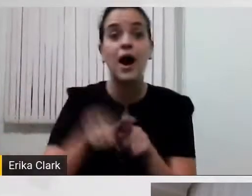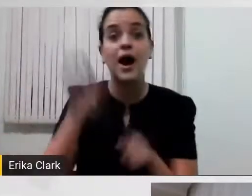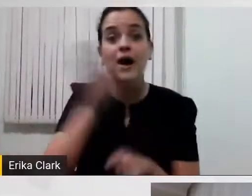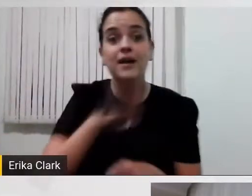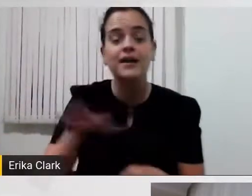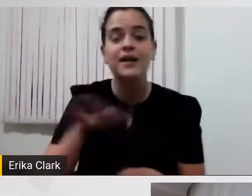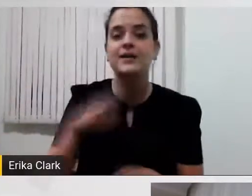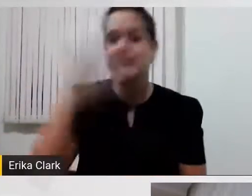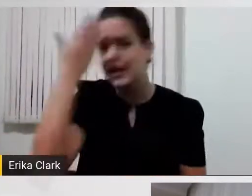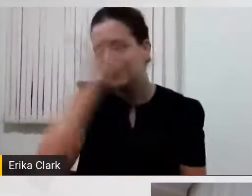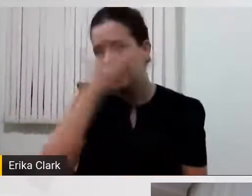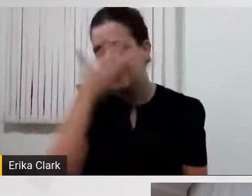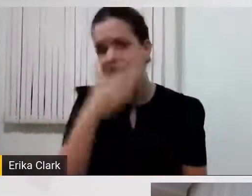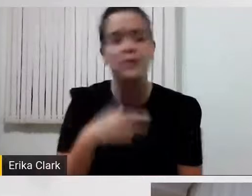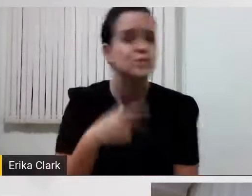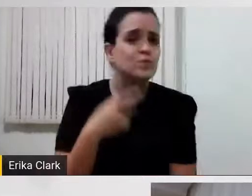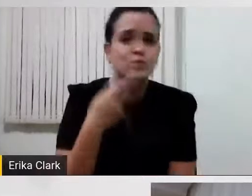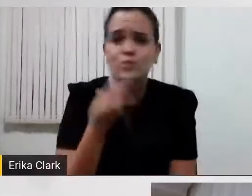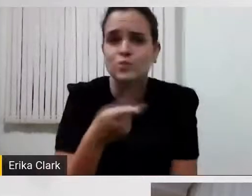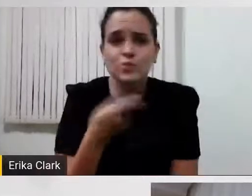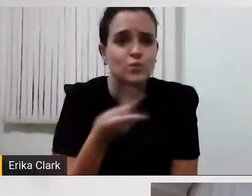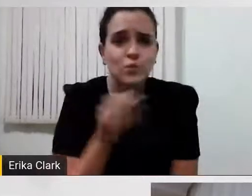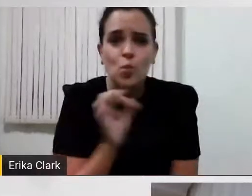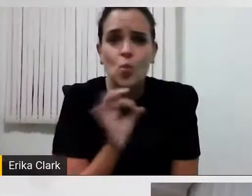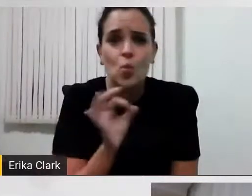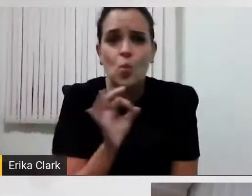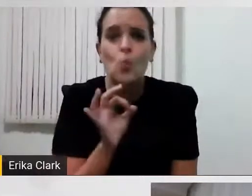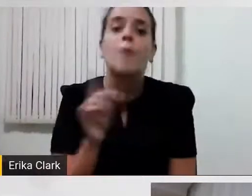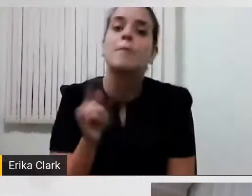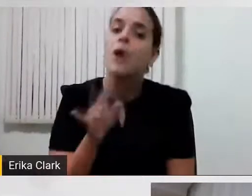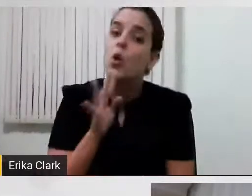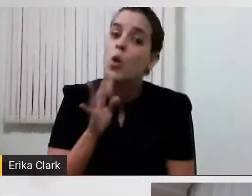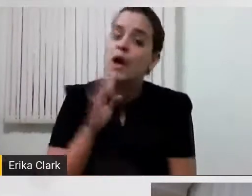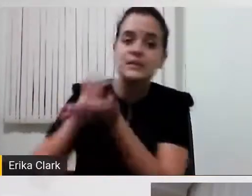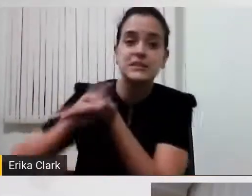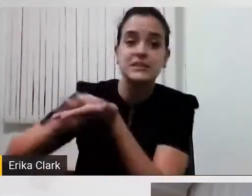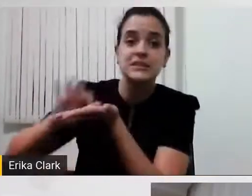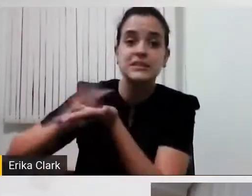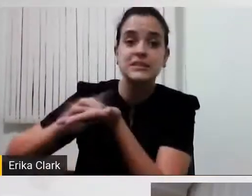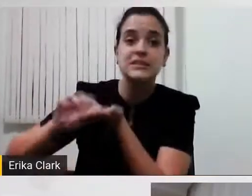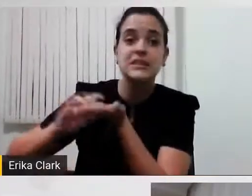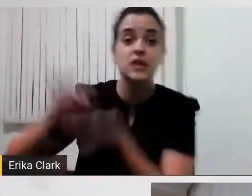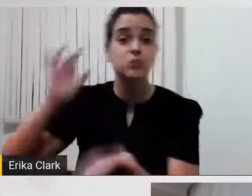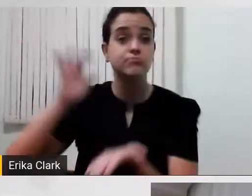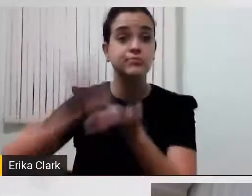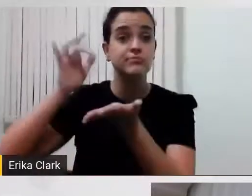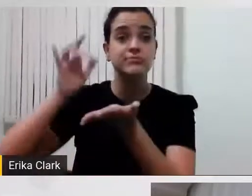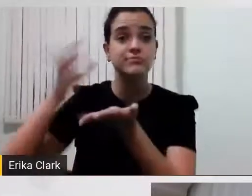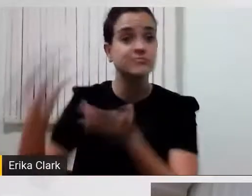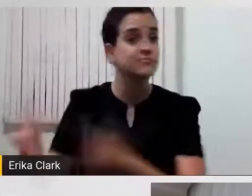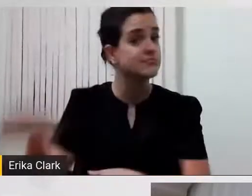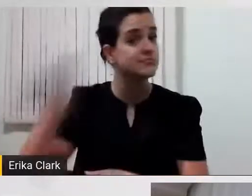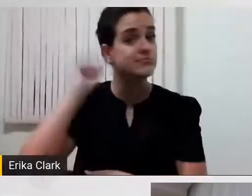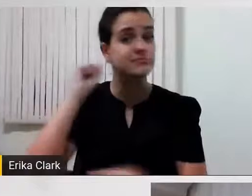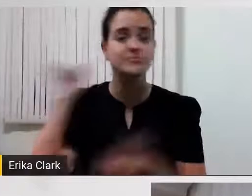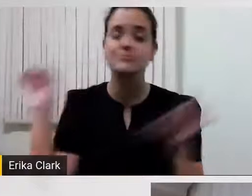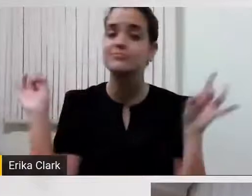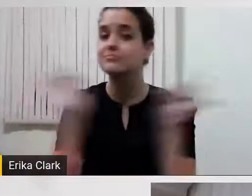fala, mas que ela conheça o braile, ela toca aqui e pronto, não é? Isso. fica isso.